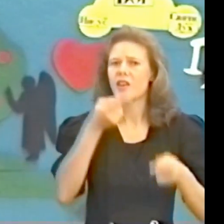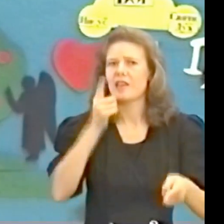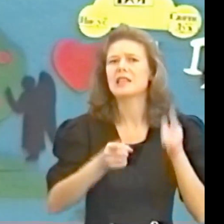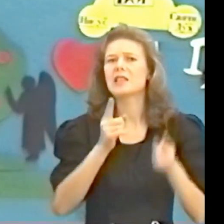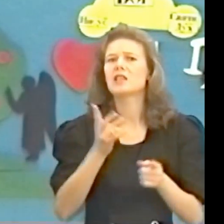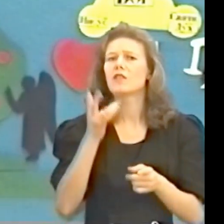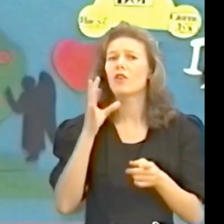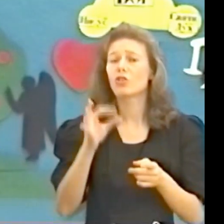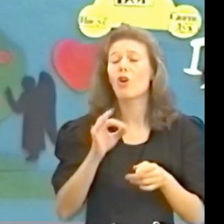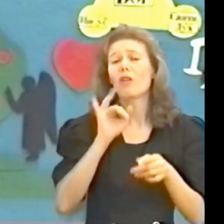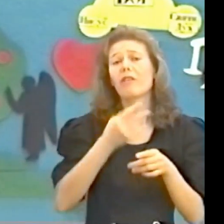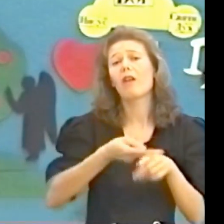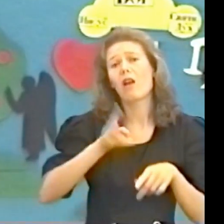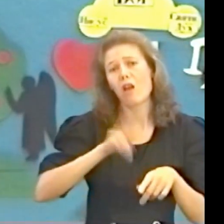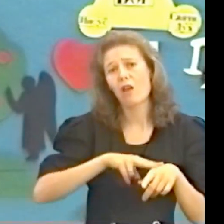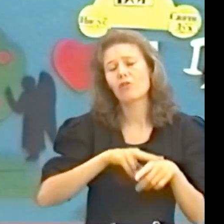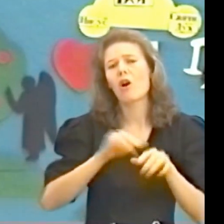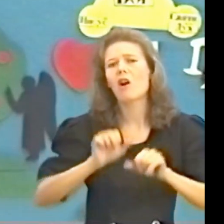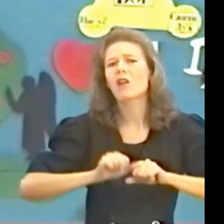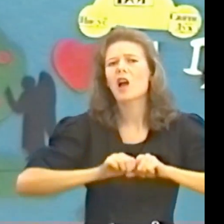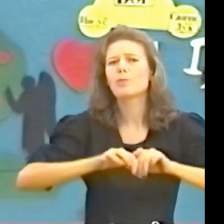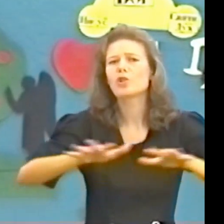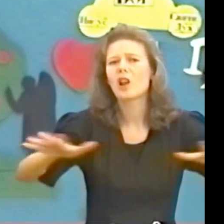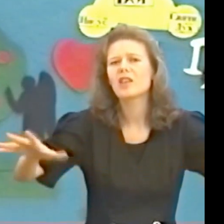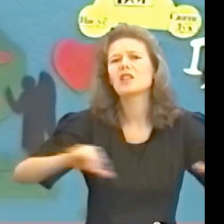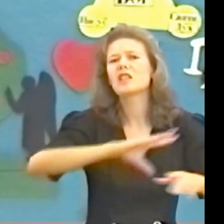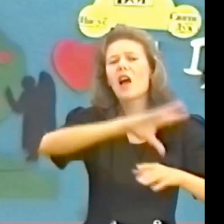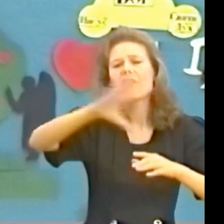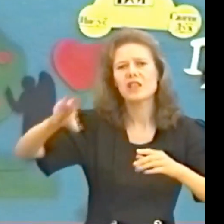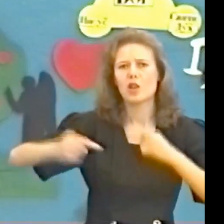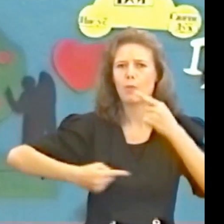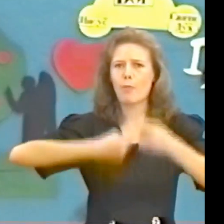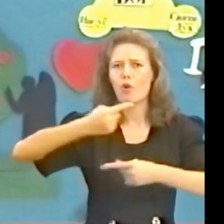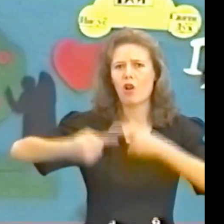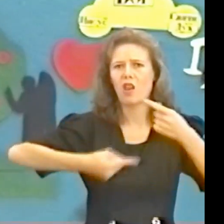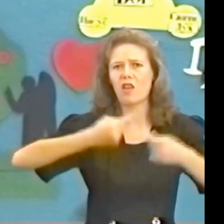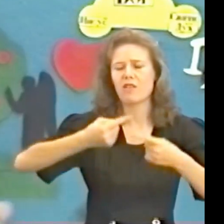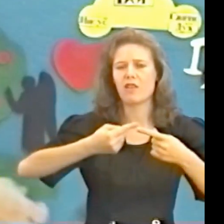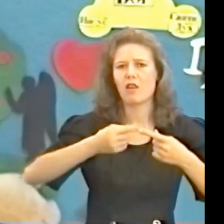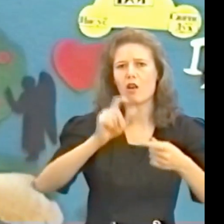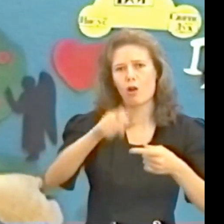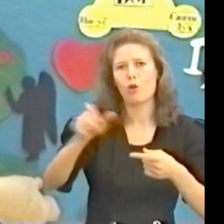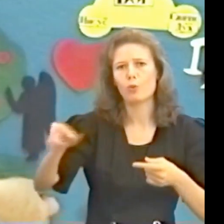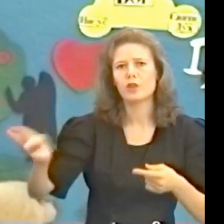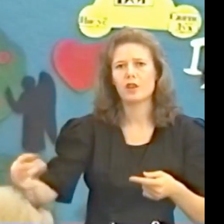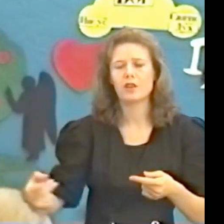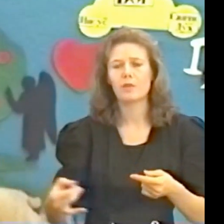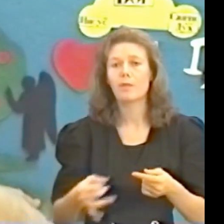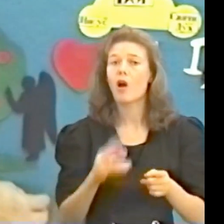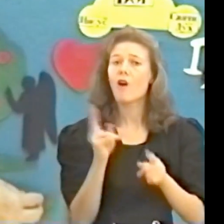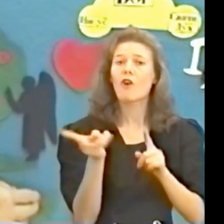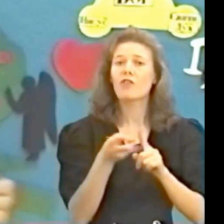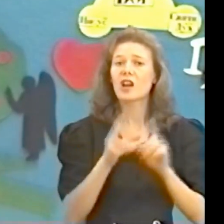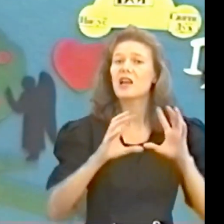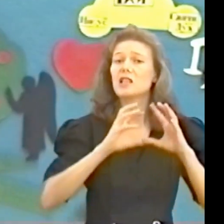распространилось на все поколения людей во вторых земля уже не была